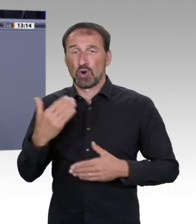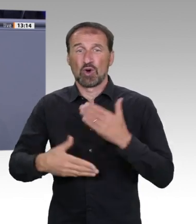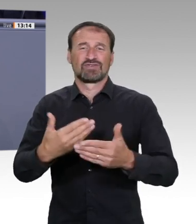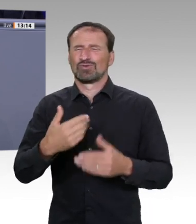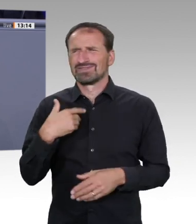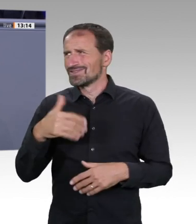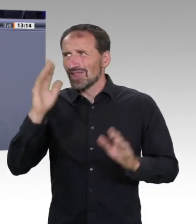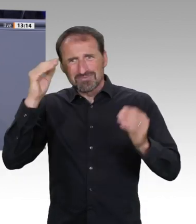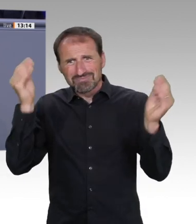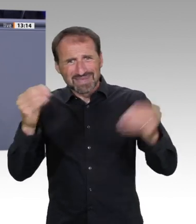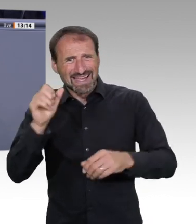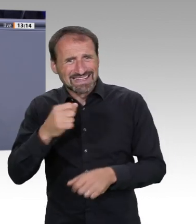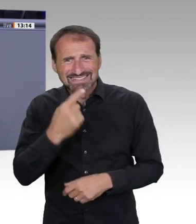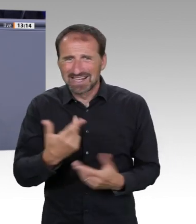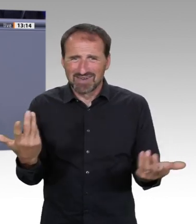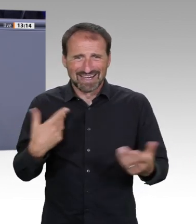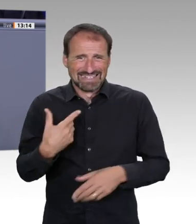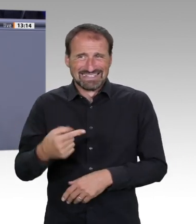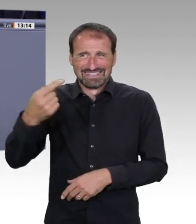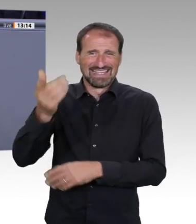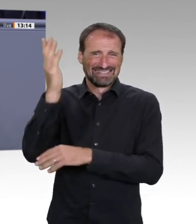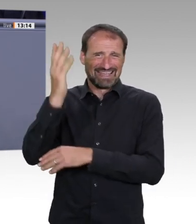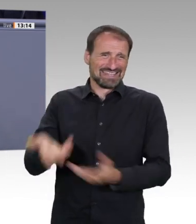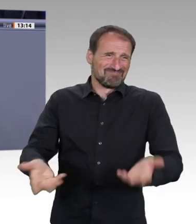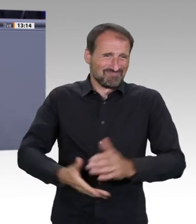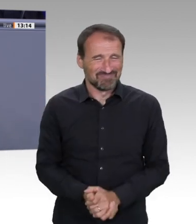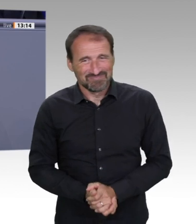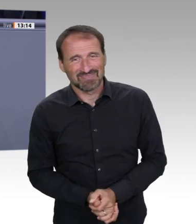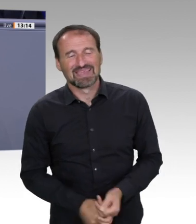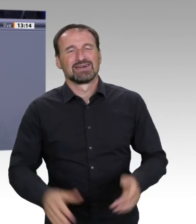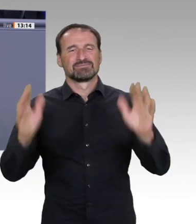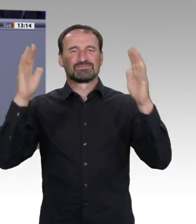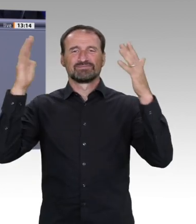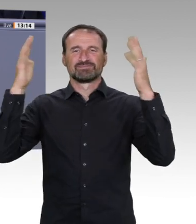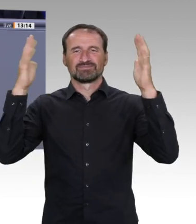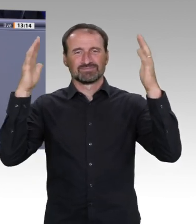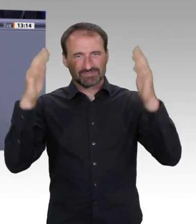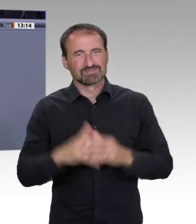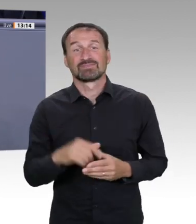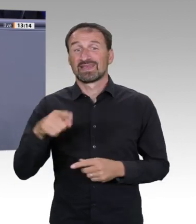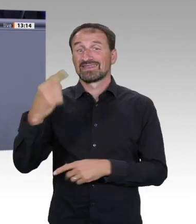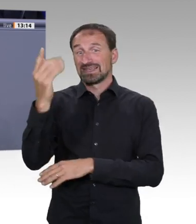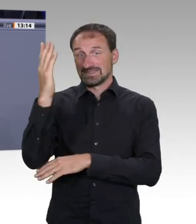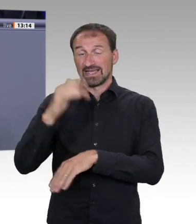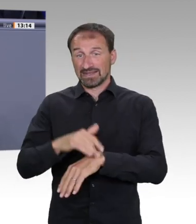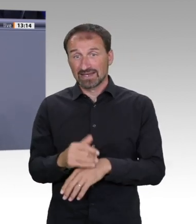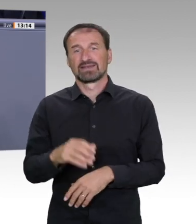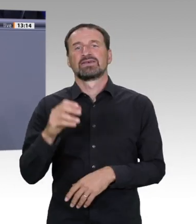Fahrplan, in welcher Reihenfolge die Behörden an die neue IT-Plattform angeschlossen werden sollen. Noch schlimmer, bei 18